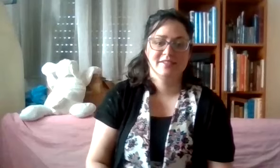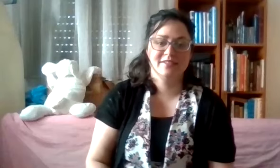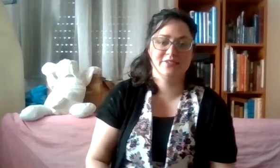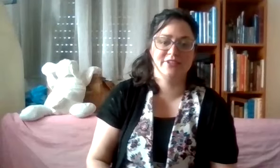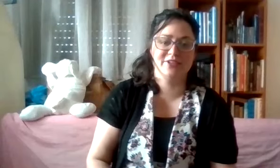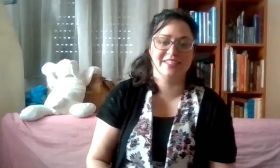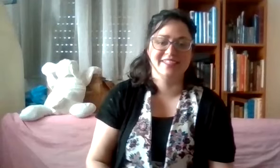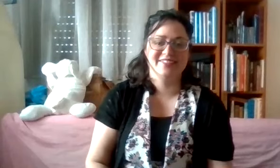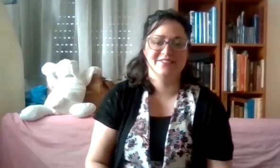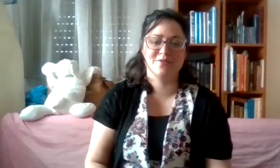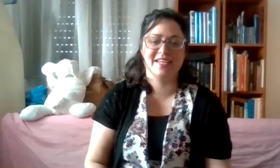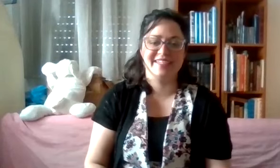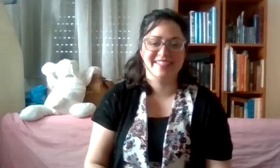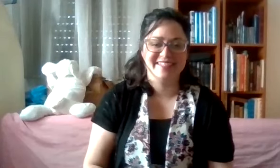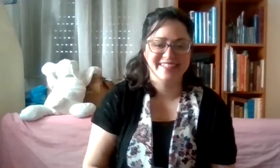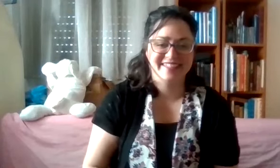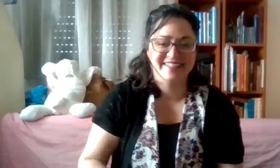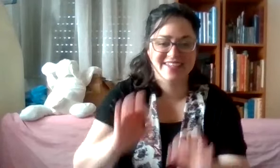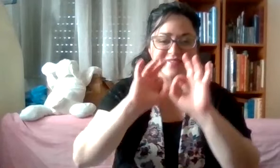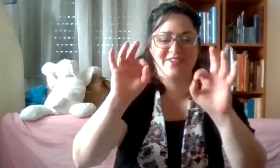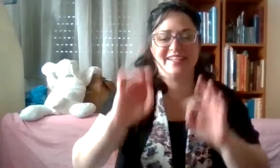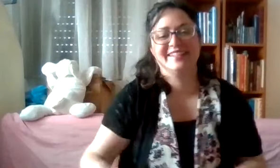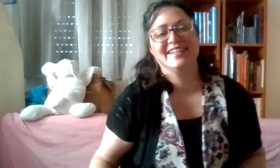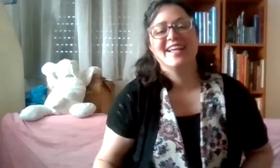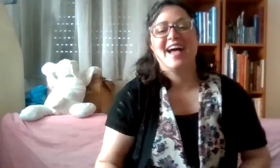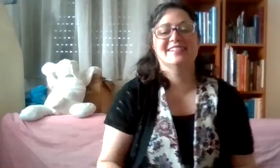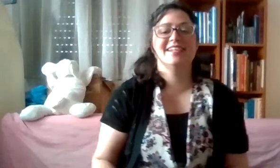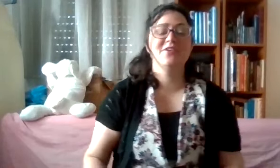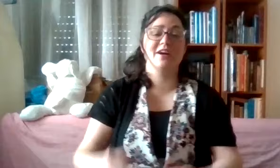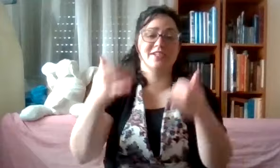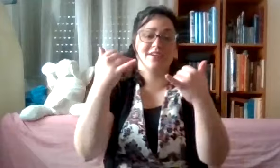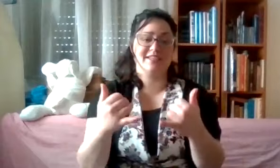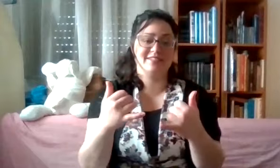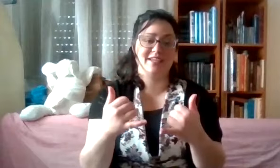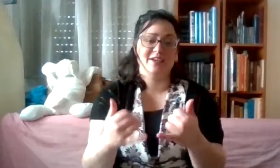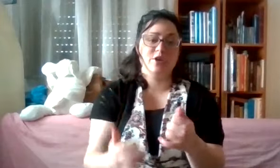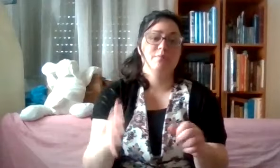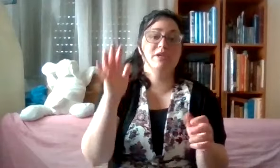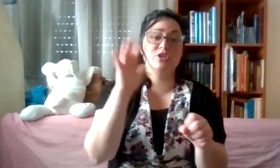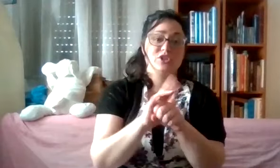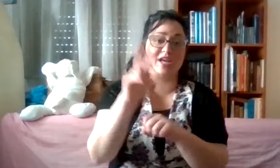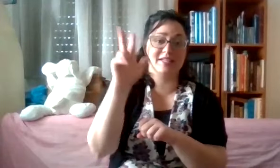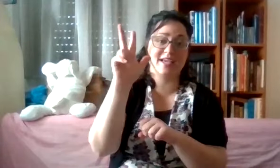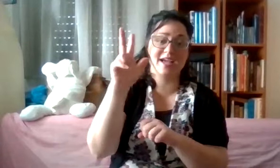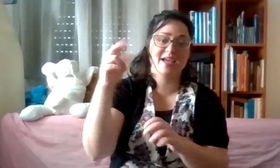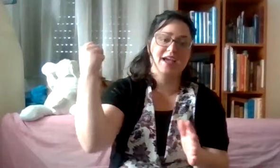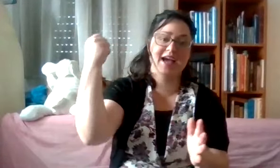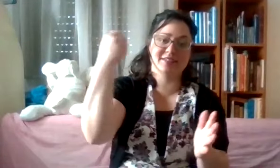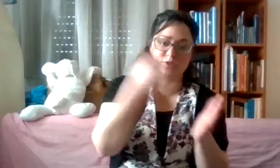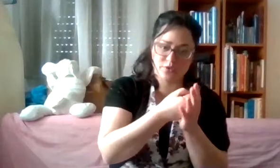יופי, אורלי. מעולה. מעולה. אז אנחנו עכשיו נעשה מ-13 עד הסוף.